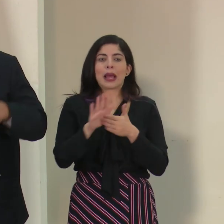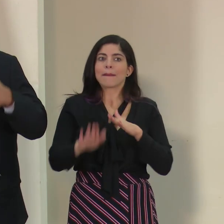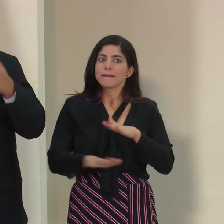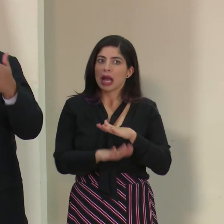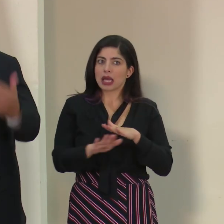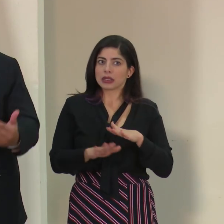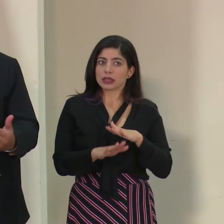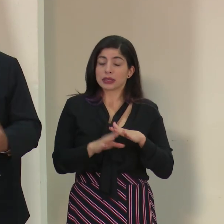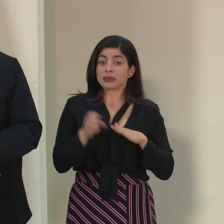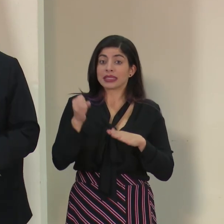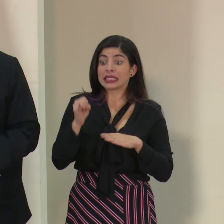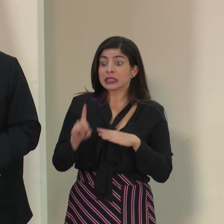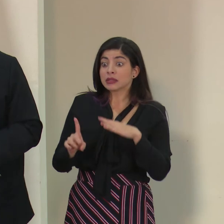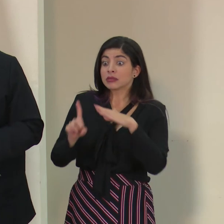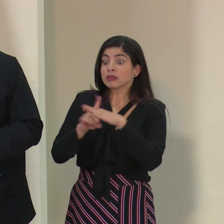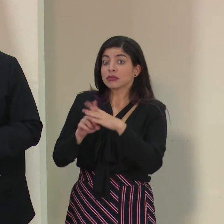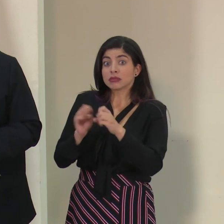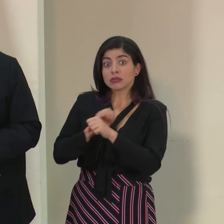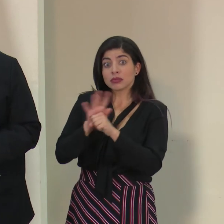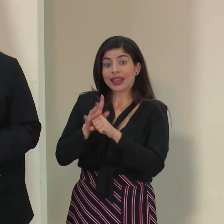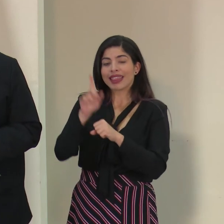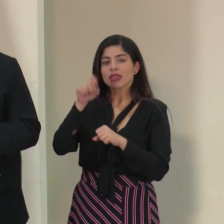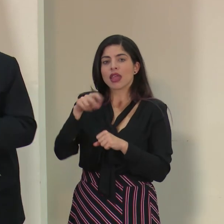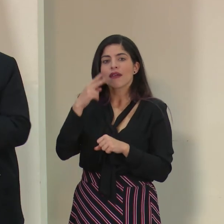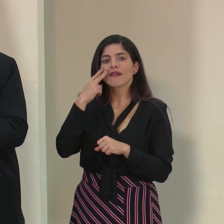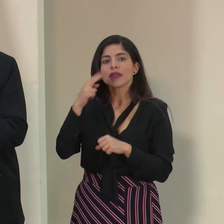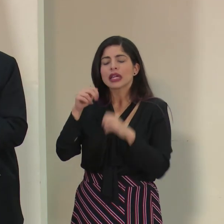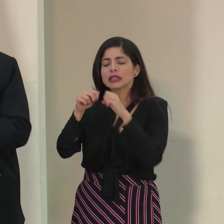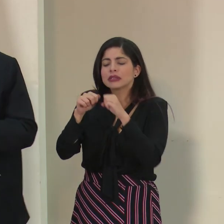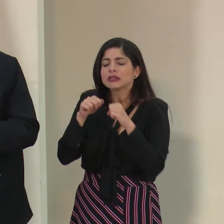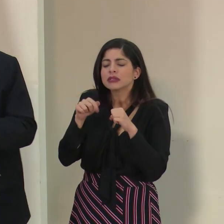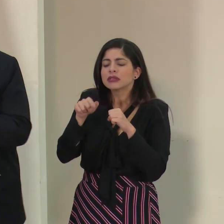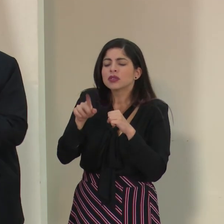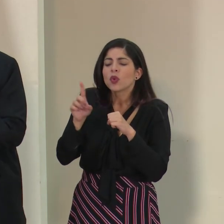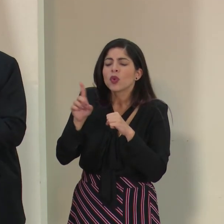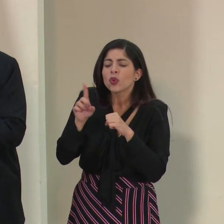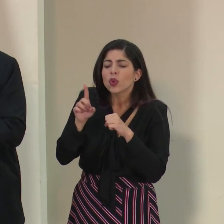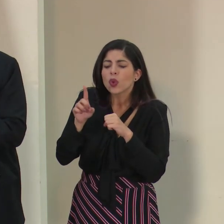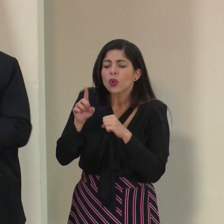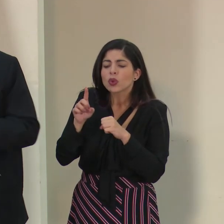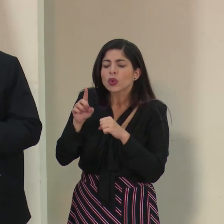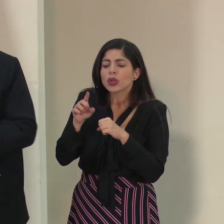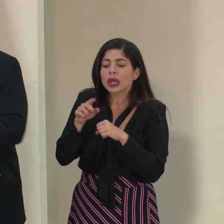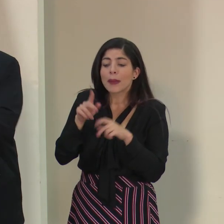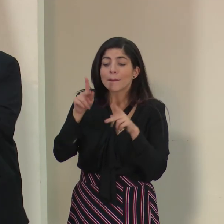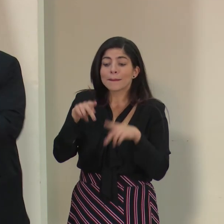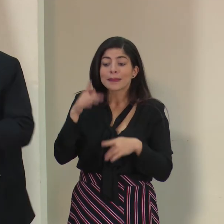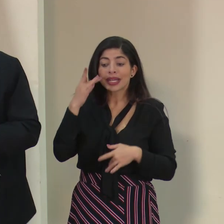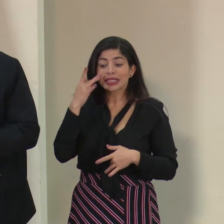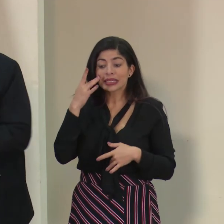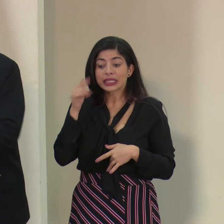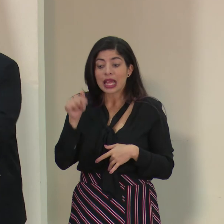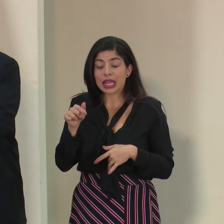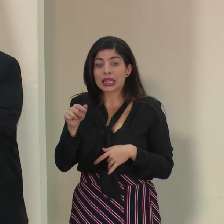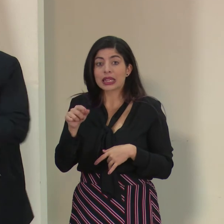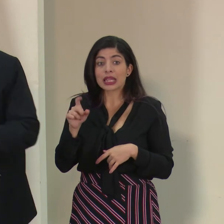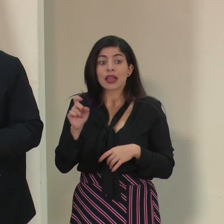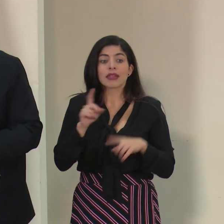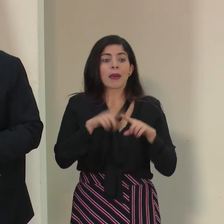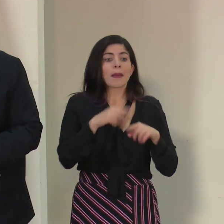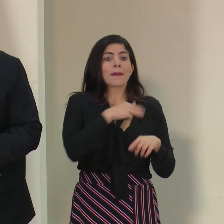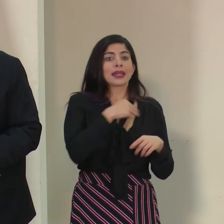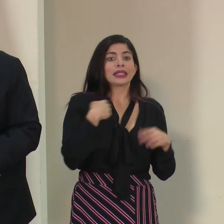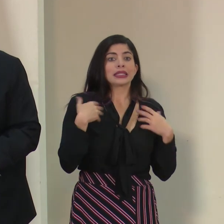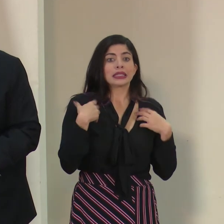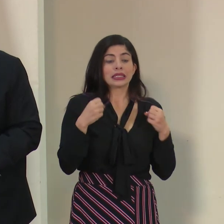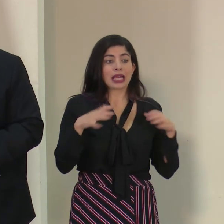presentara algún caso de coronavirus, habría que ver específicamente en cuál centro es captado ese paciente y en conjunto con el Ministerio de Salud, de acuerdo a